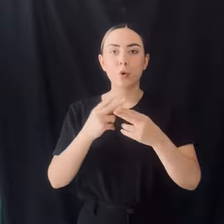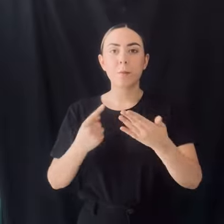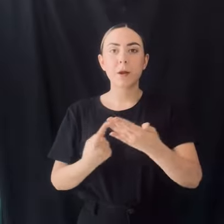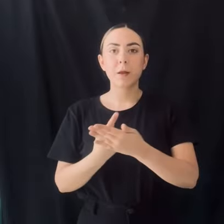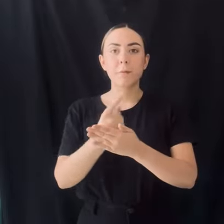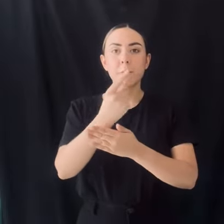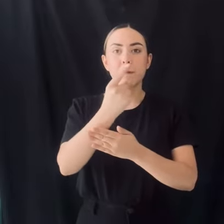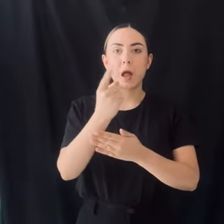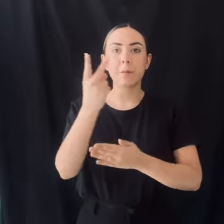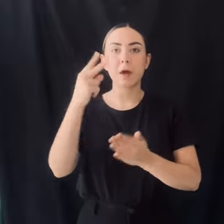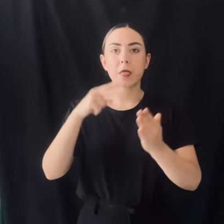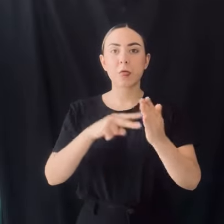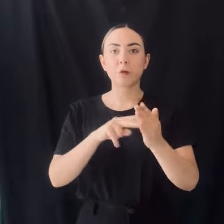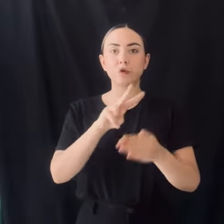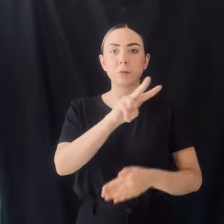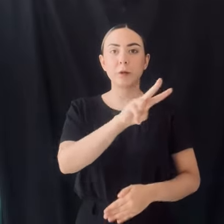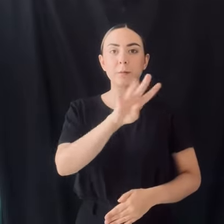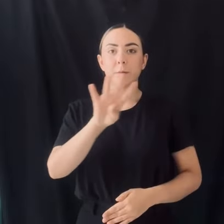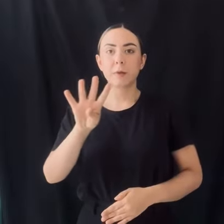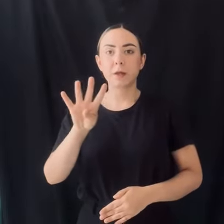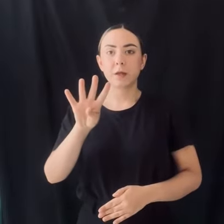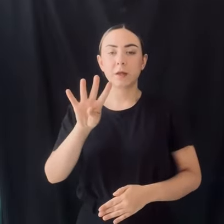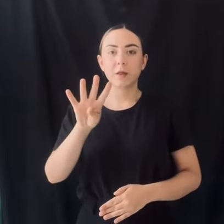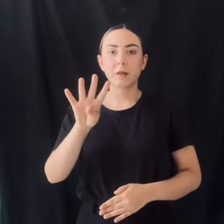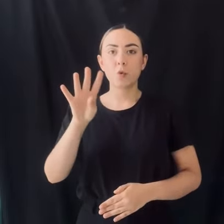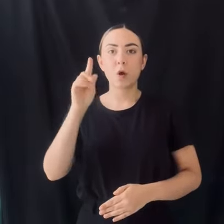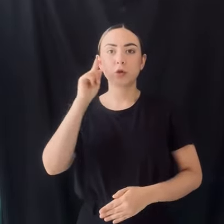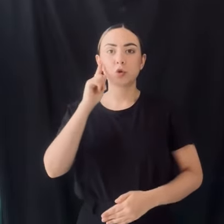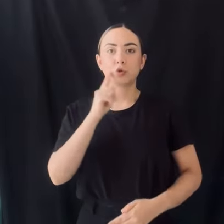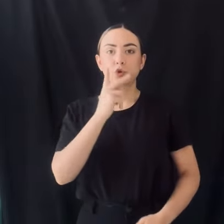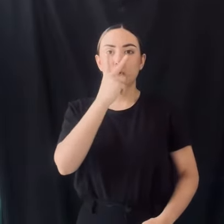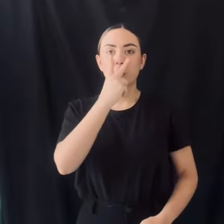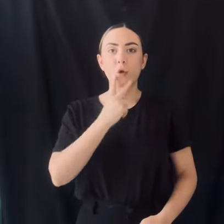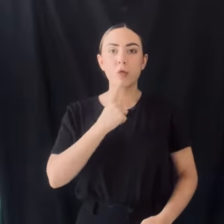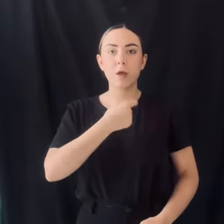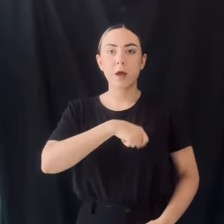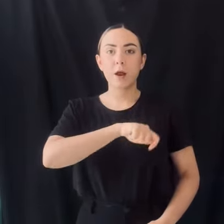MAPA 2024 de la Sordoceguera en España y propuestas de futuro.